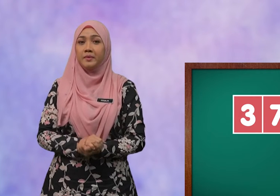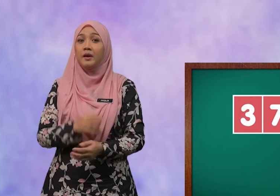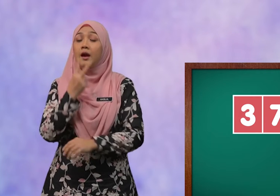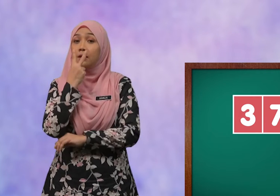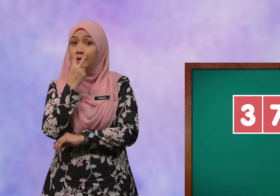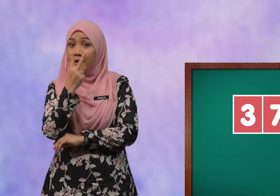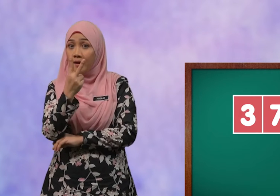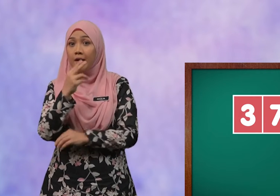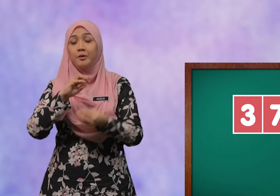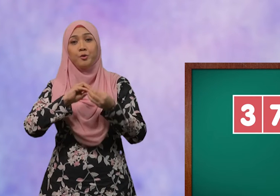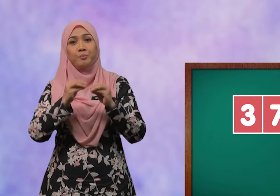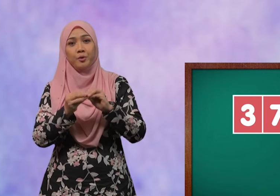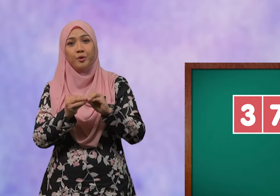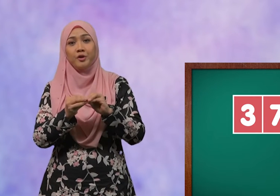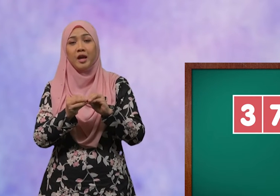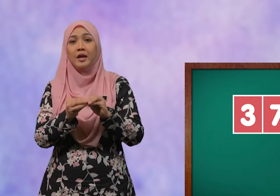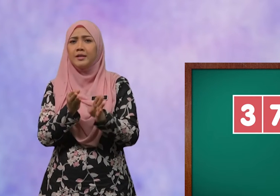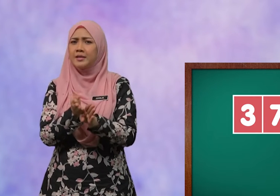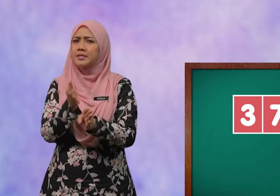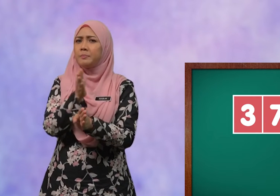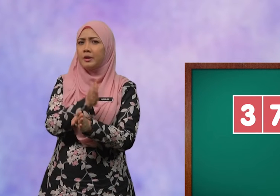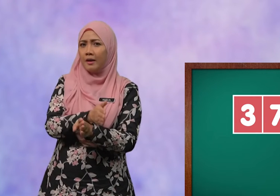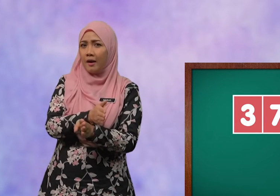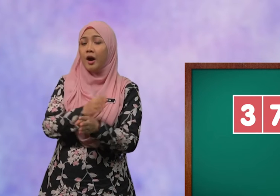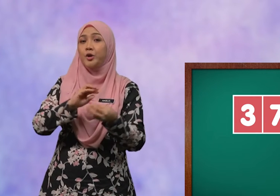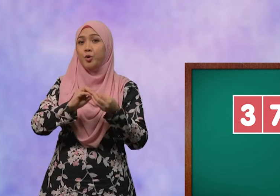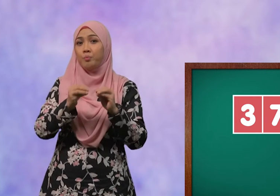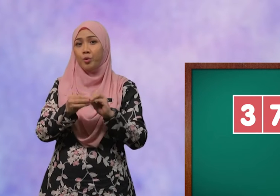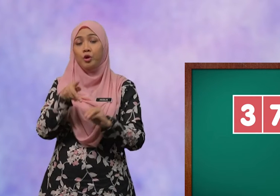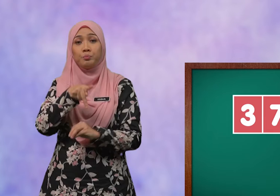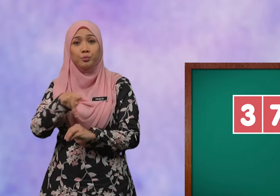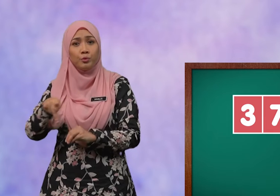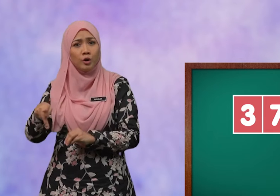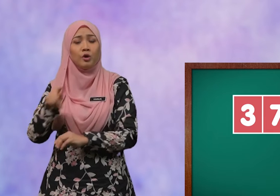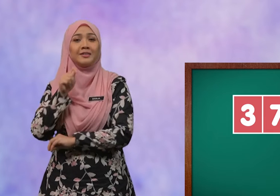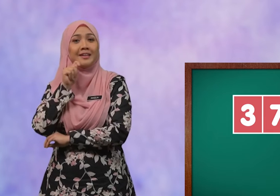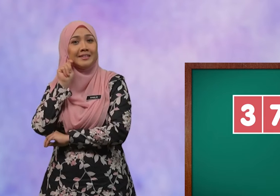Lihat nombor di sebelah nombor puluh tadi.